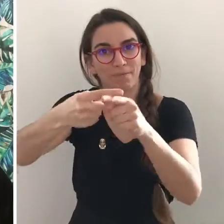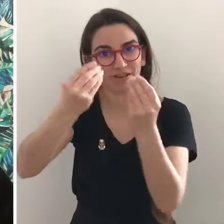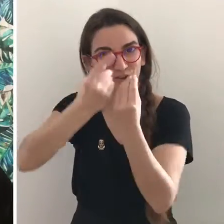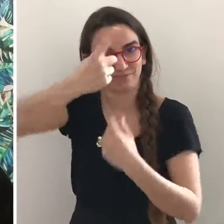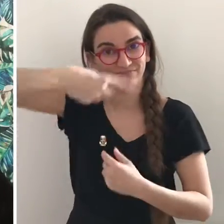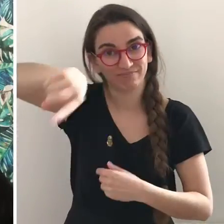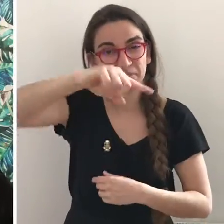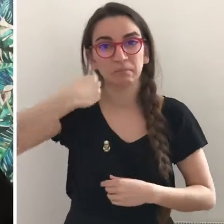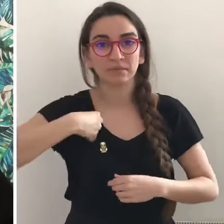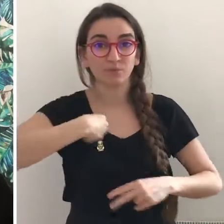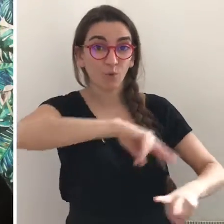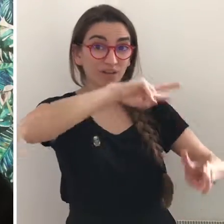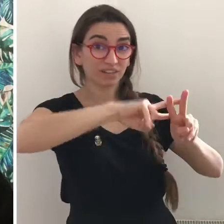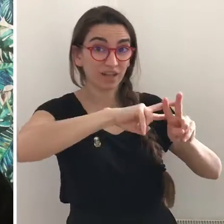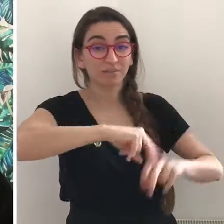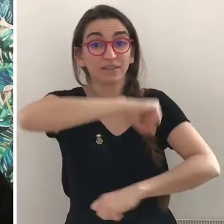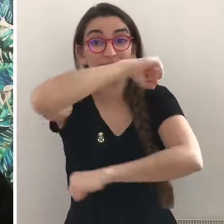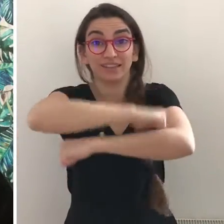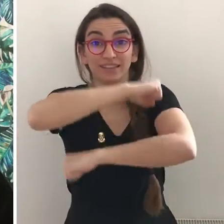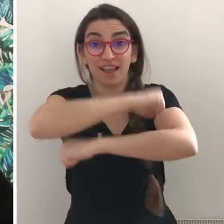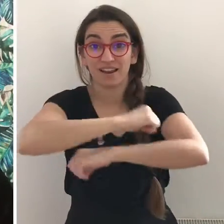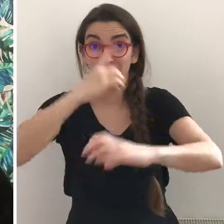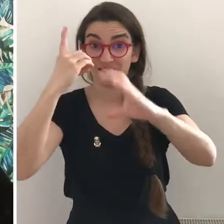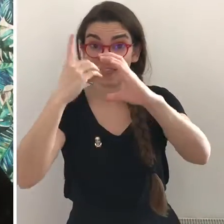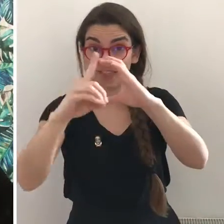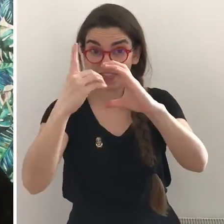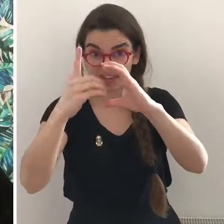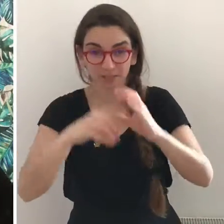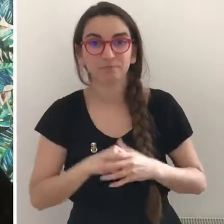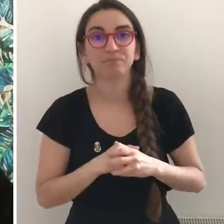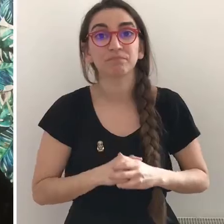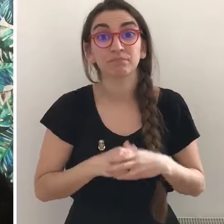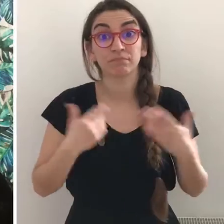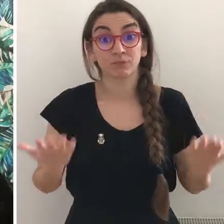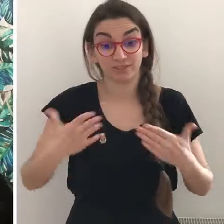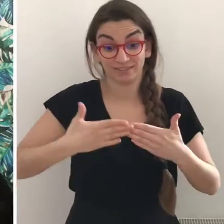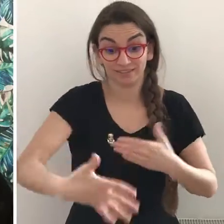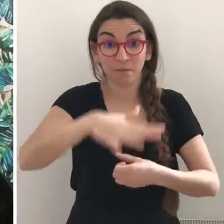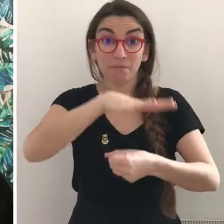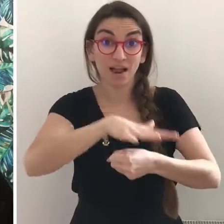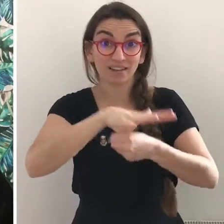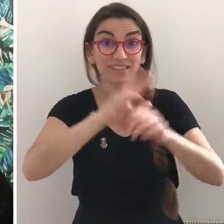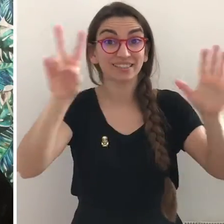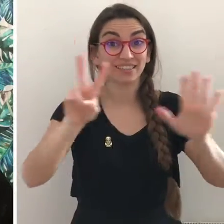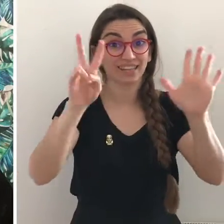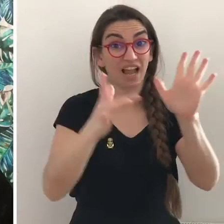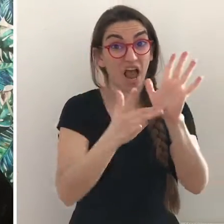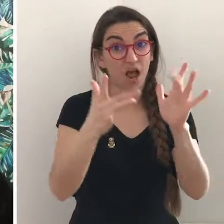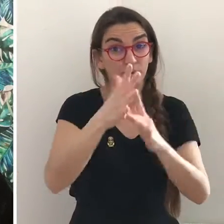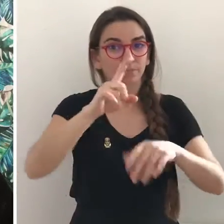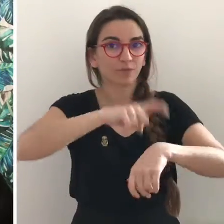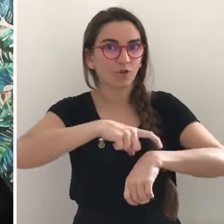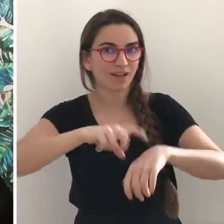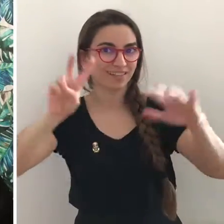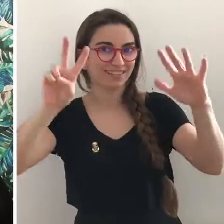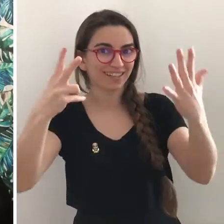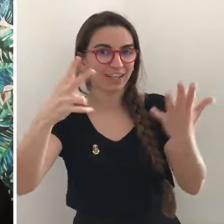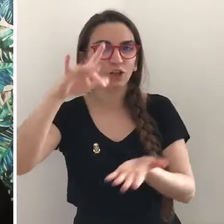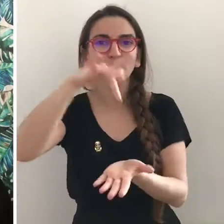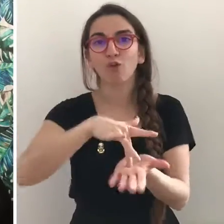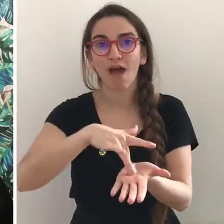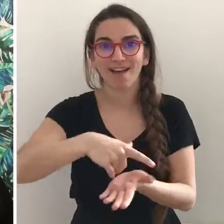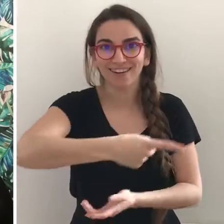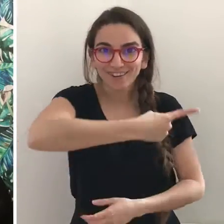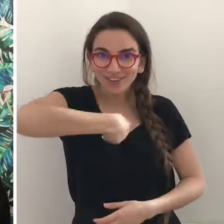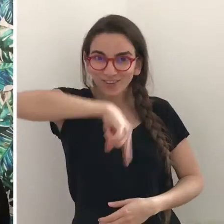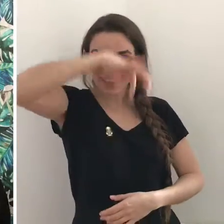invito el próximo martes 7 de abril a las 7 de la tarde a reuniros con nosotros en su canal de Instagram para hablar del proceso